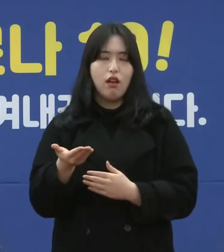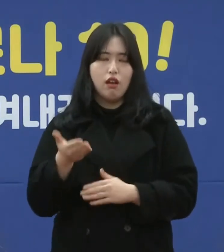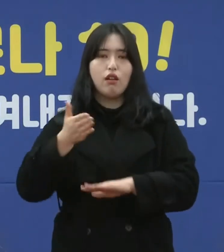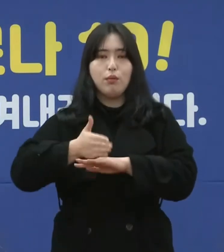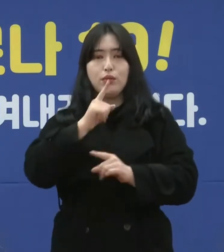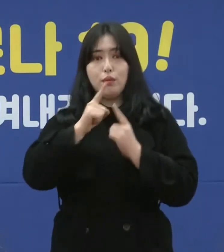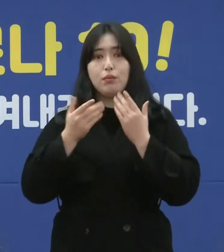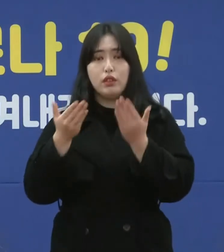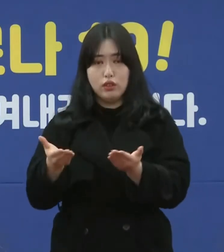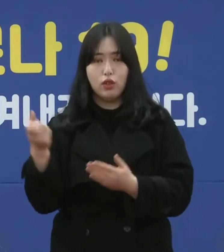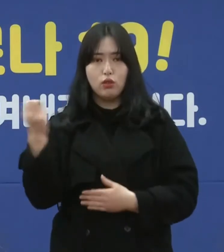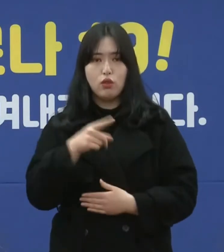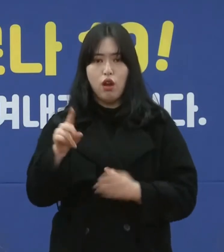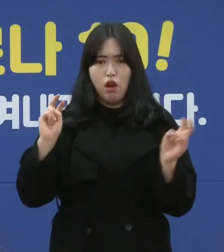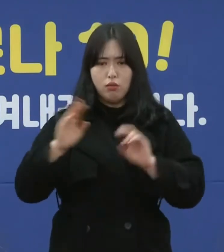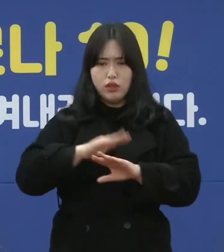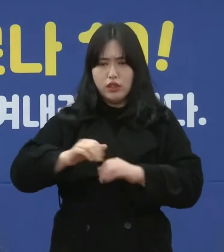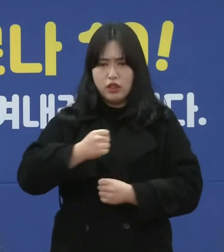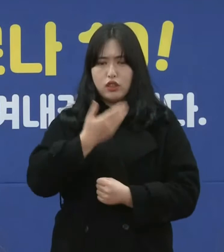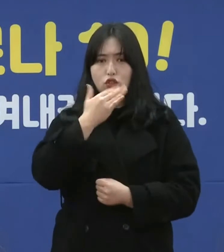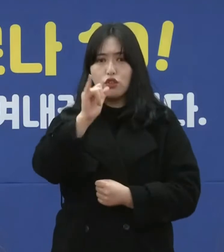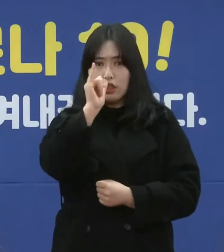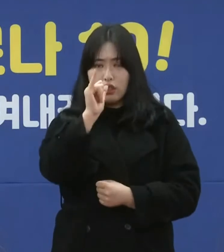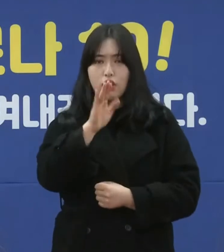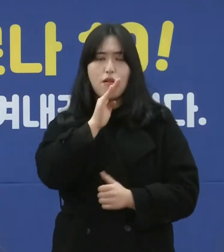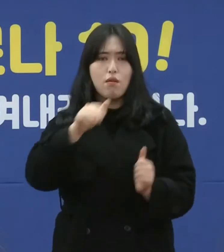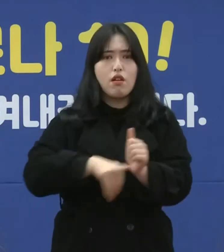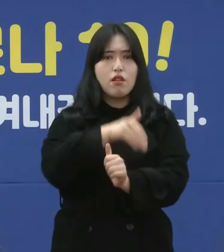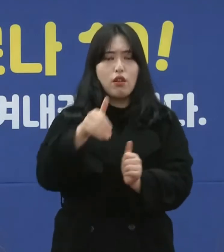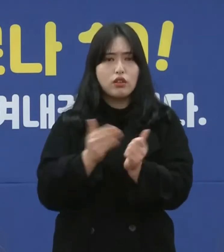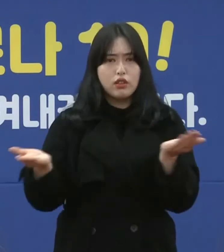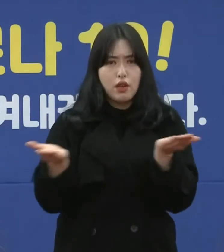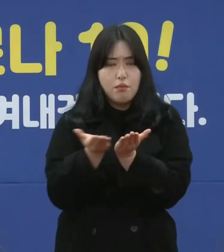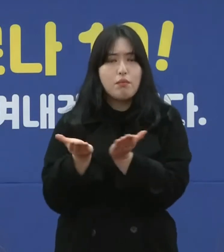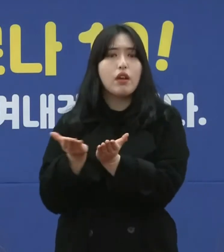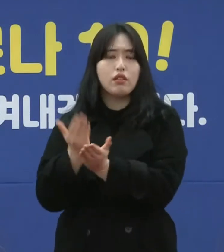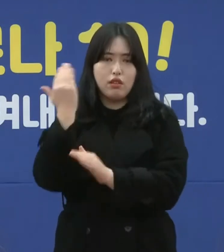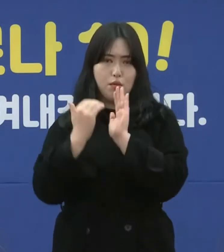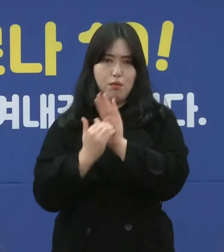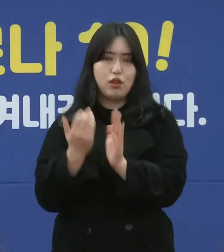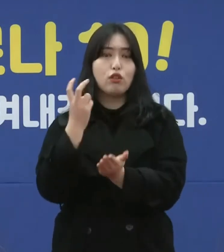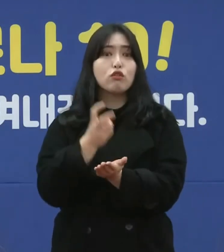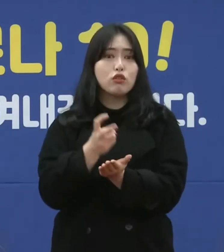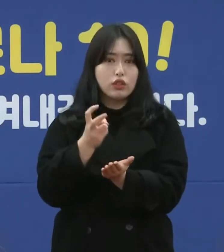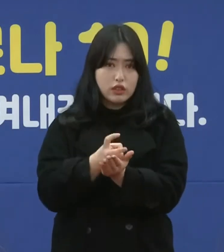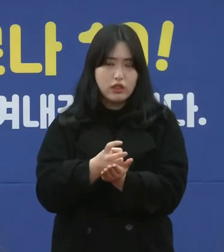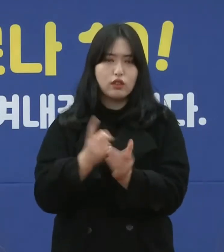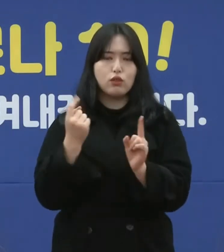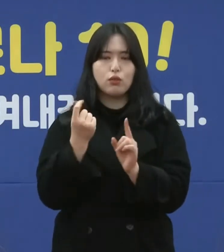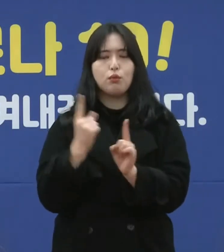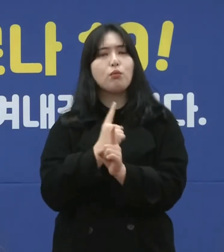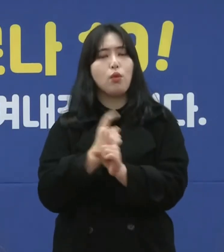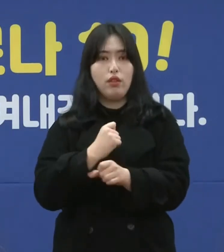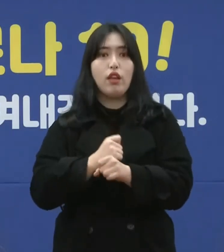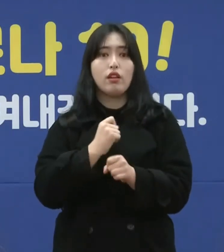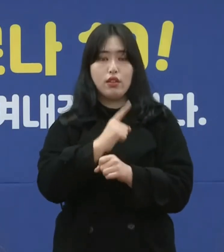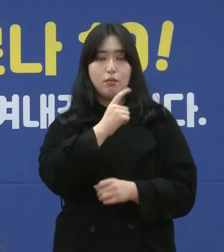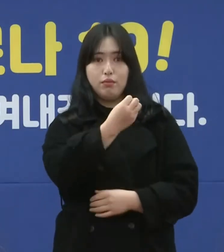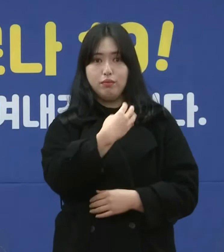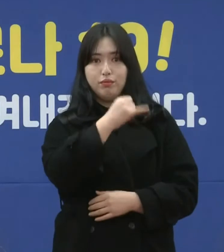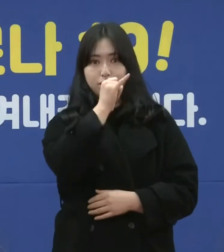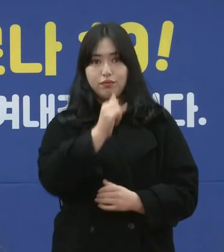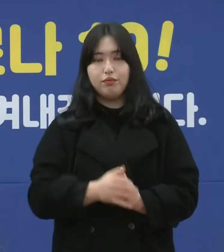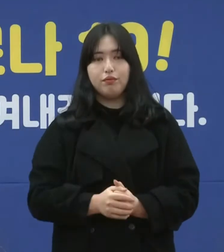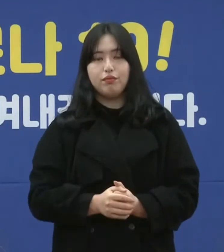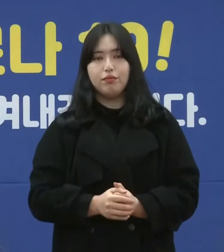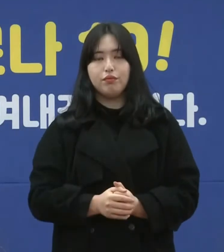말씀과 함께 업체들이 지킬 수 있도록 현실적인 방역수칙들을 보완하겠다는 말씀도 하신 바 있습니다.